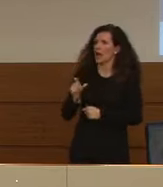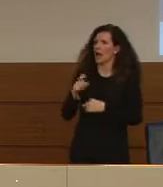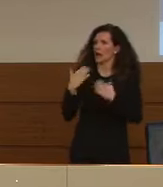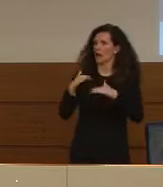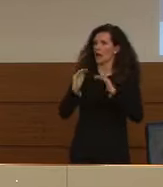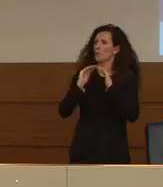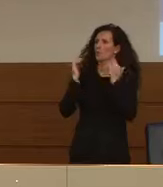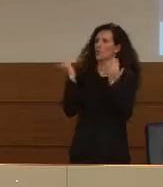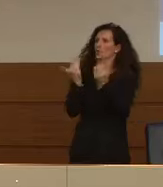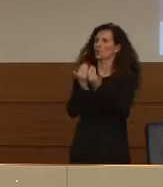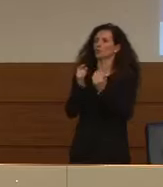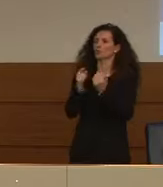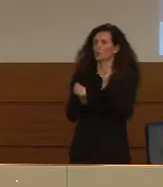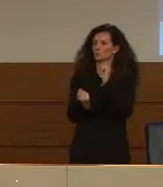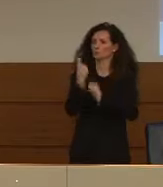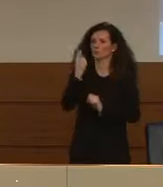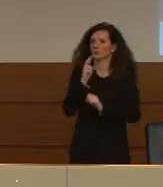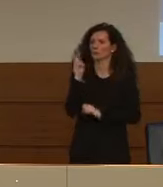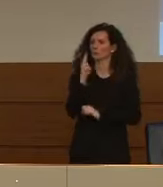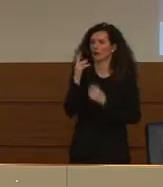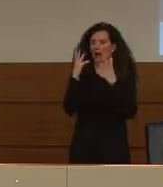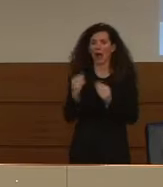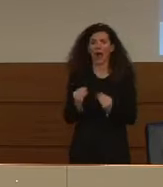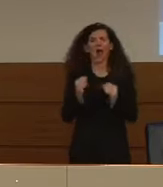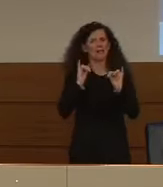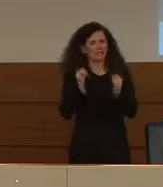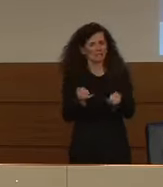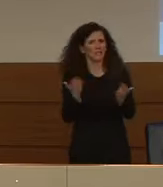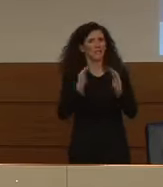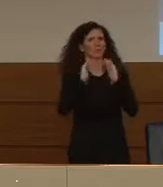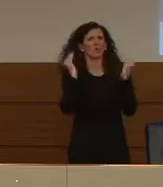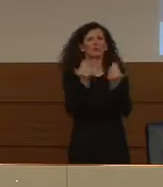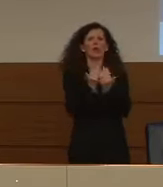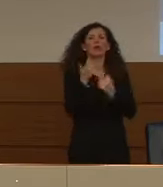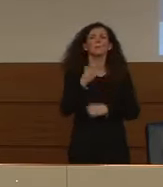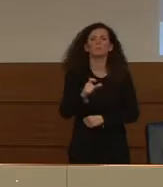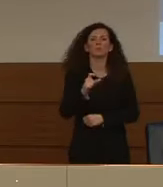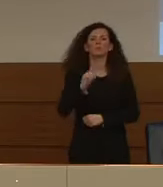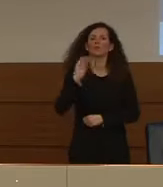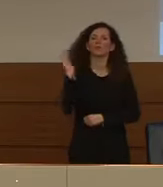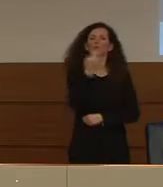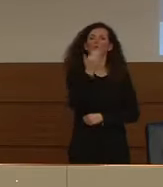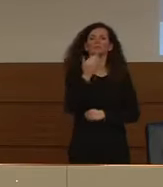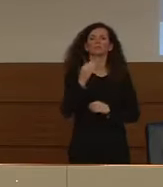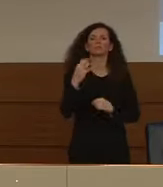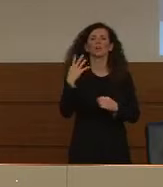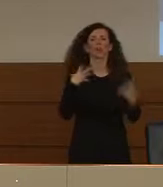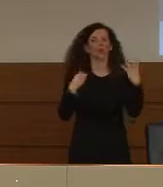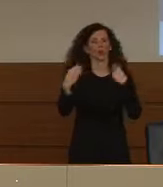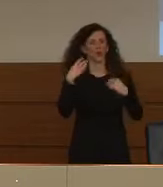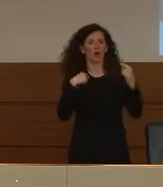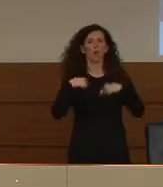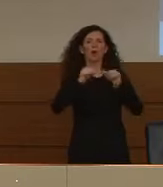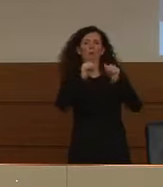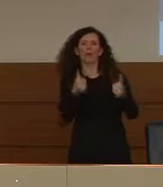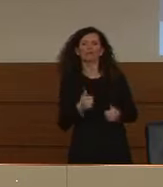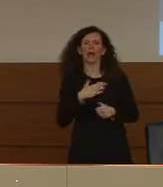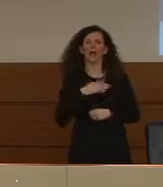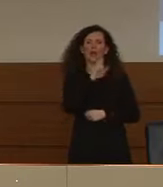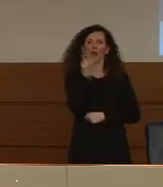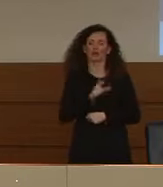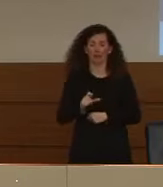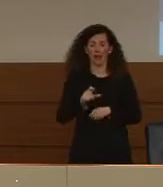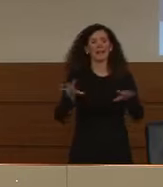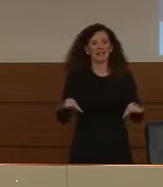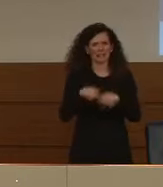caso mondiale anche qui in senso positivo, mi permetterei di dirlo, perché tutti ci stanno imitando. Quindi dopo delle iniziali perplessità, in